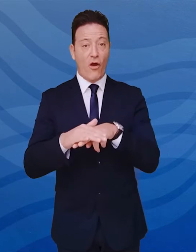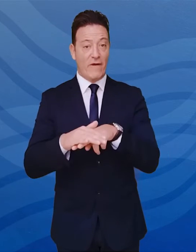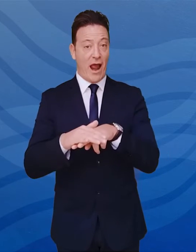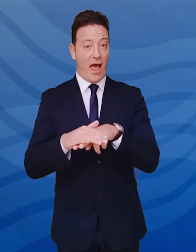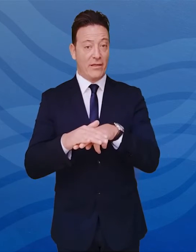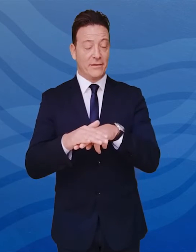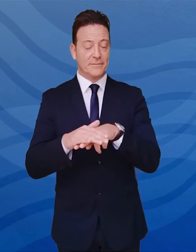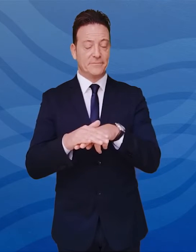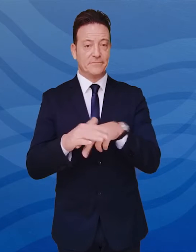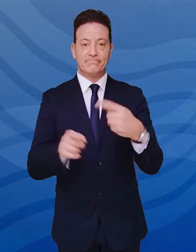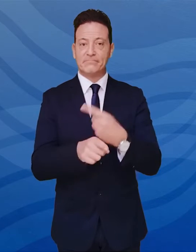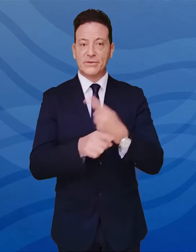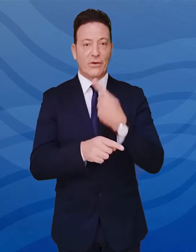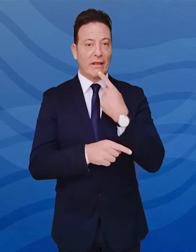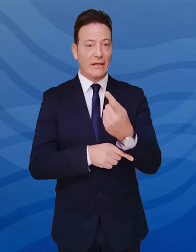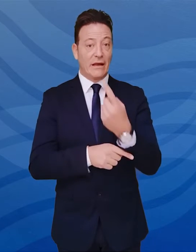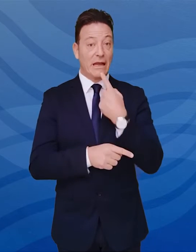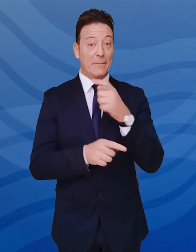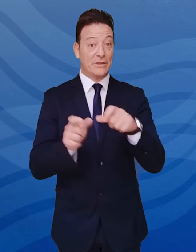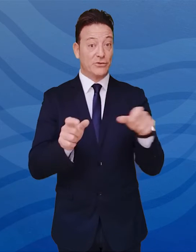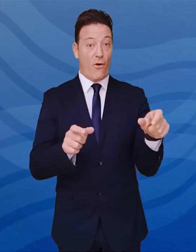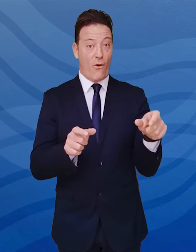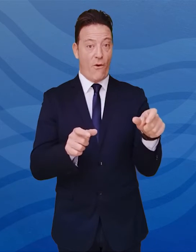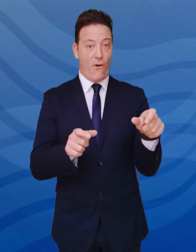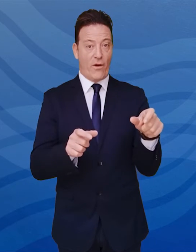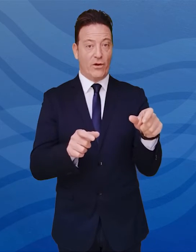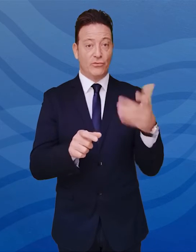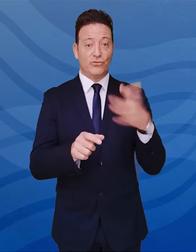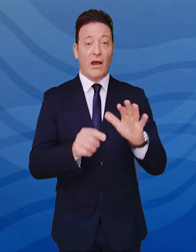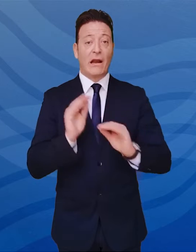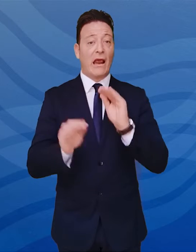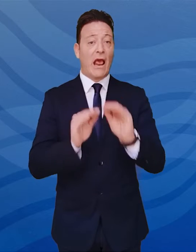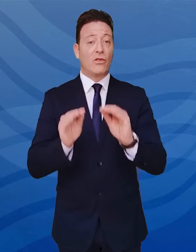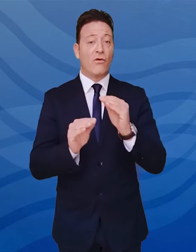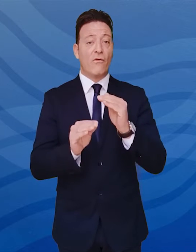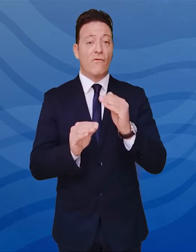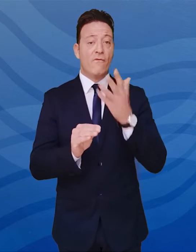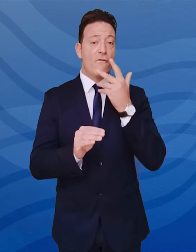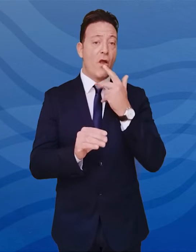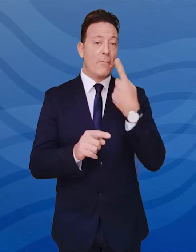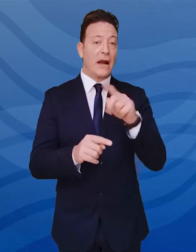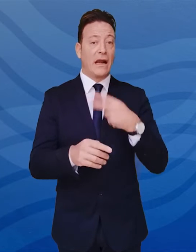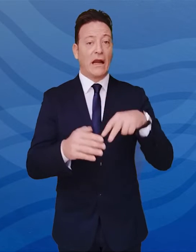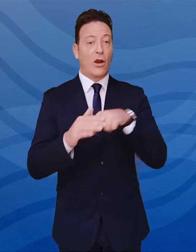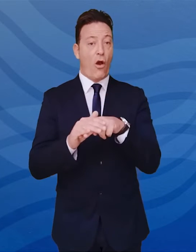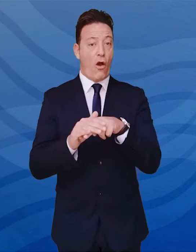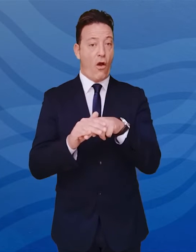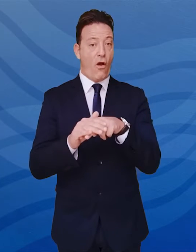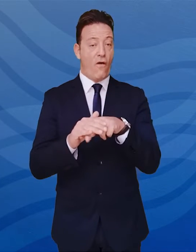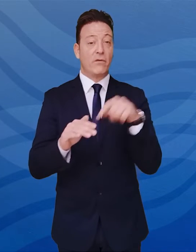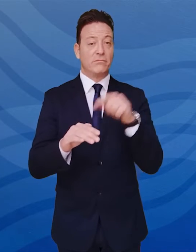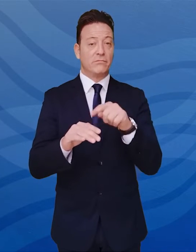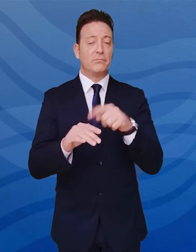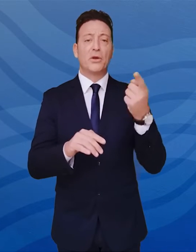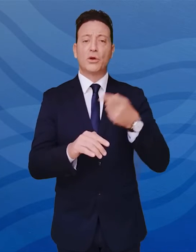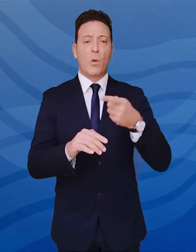bisogna dire che coloro che fanno ricorso al ricovero sono